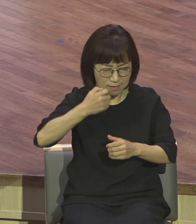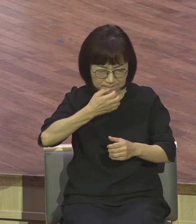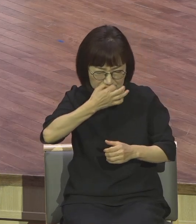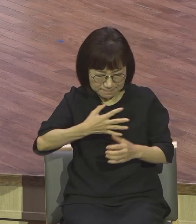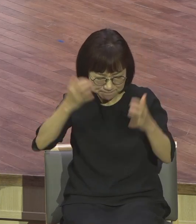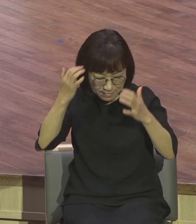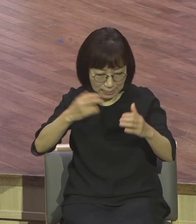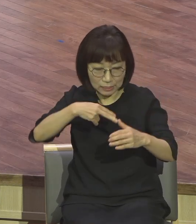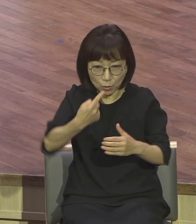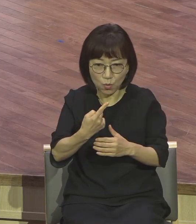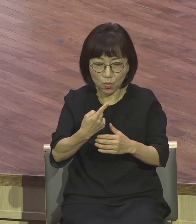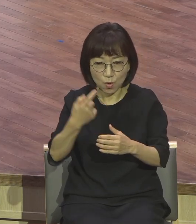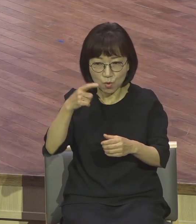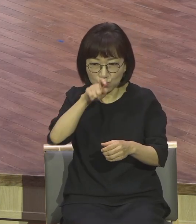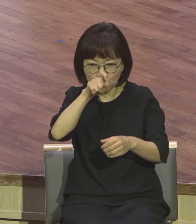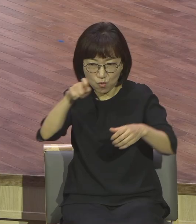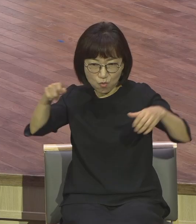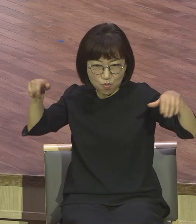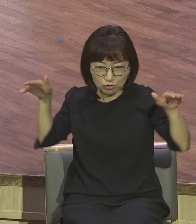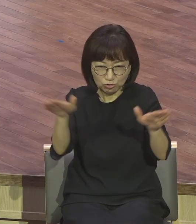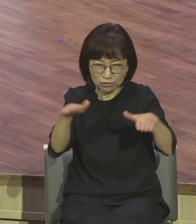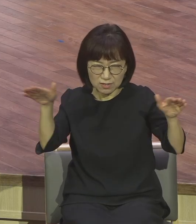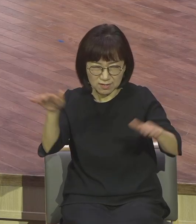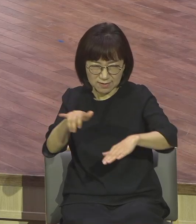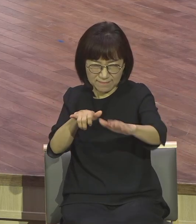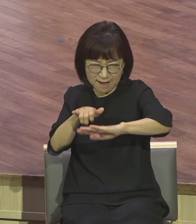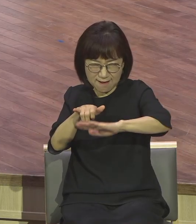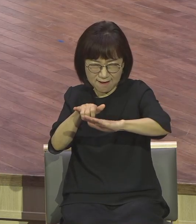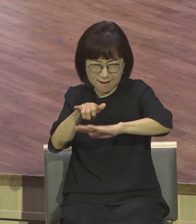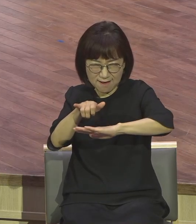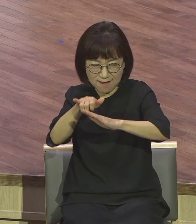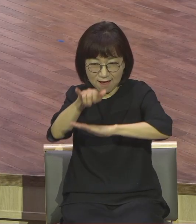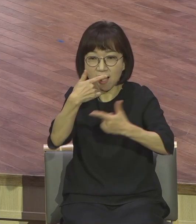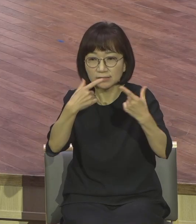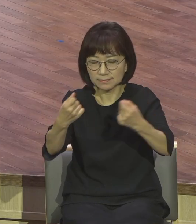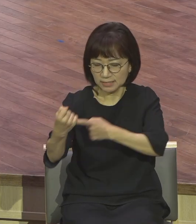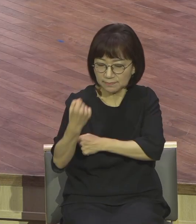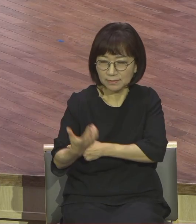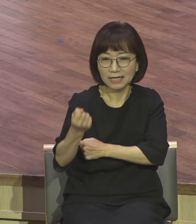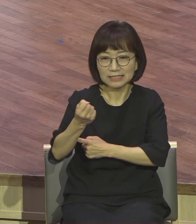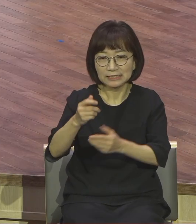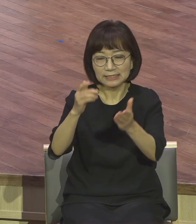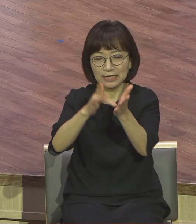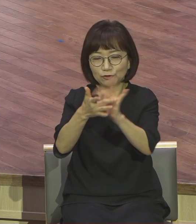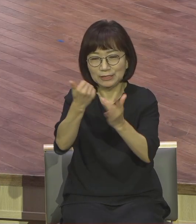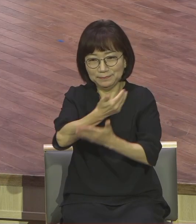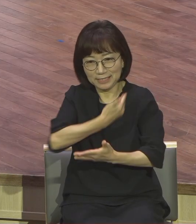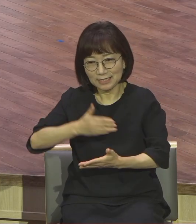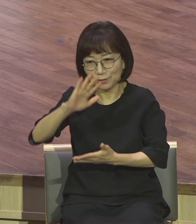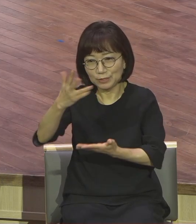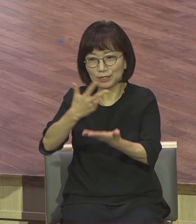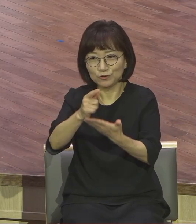영적으로 비상하는 그리스도의 절대 저자들 다 되시길 제문으로 축복합니다 결론